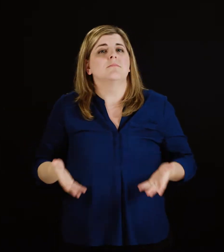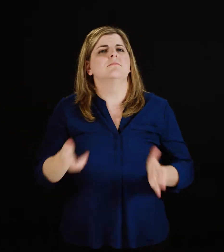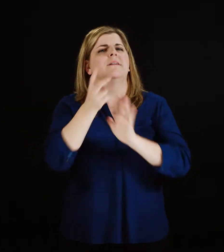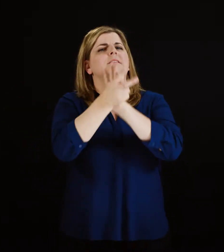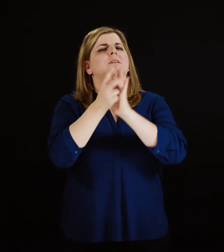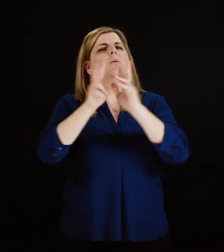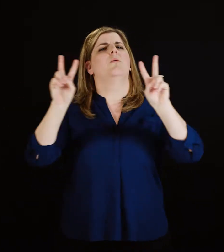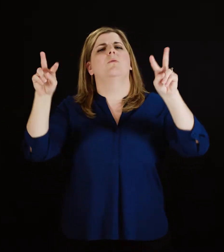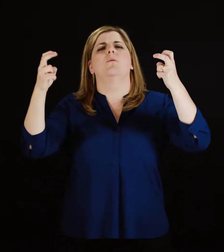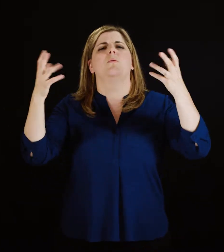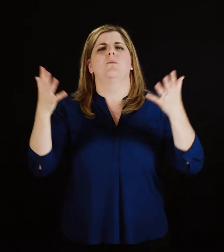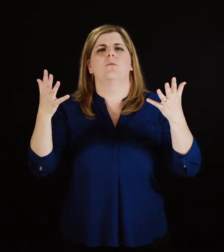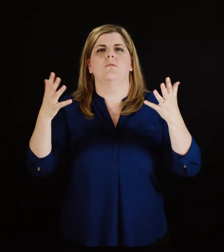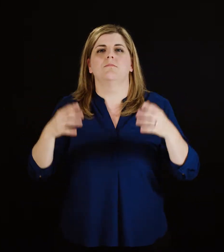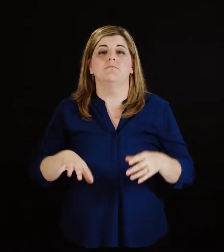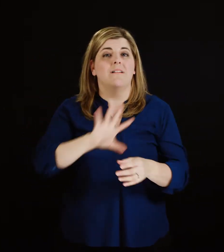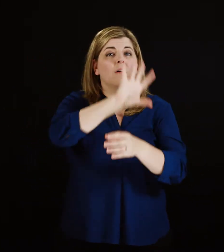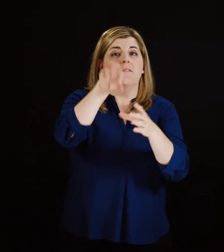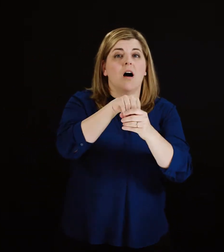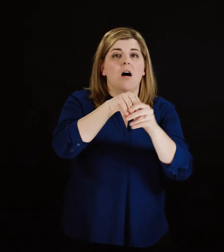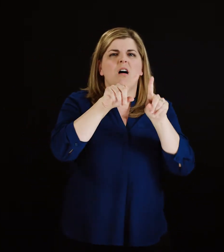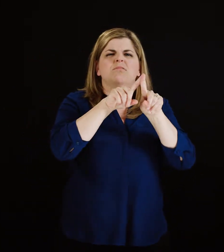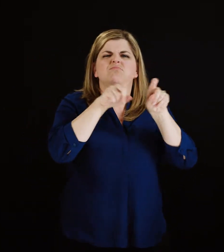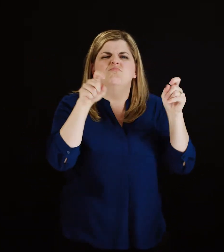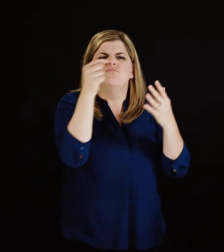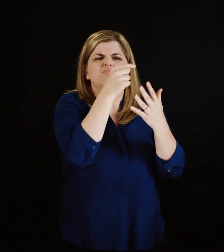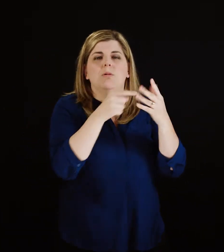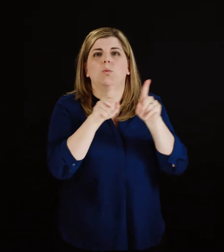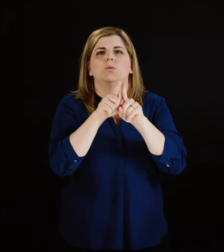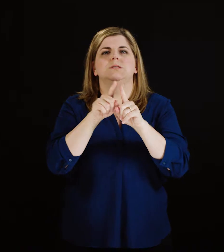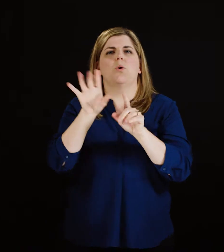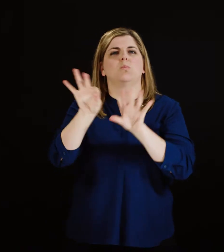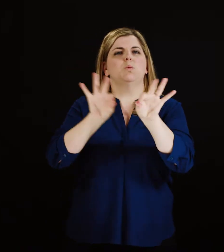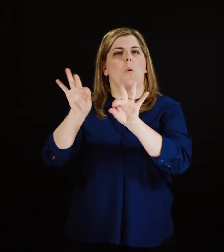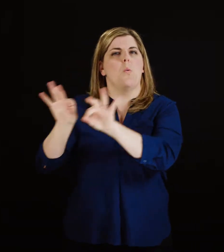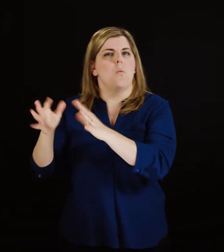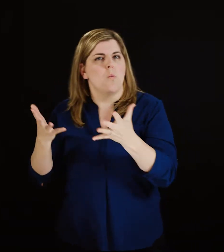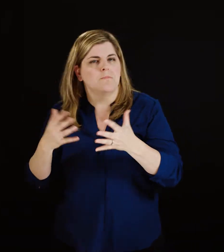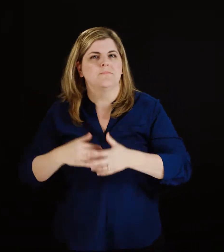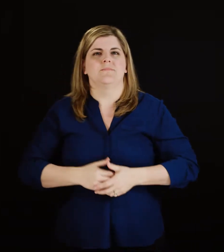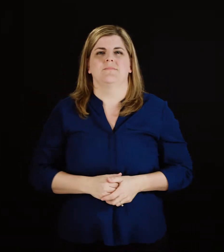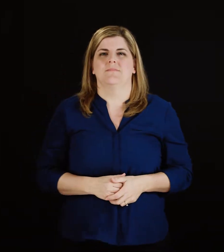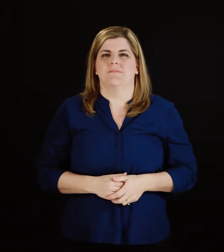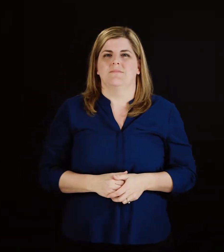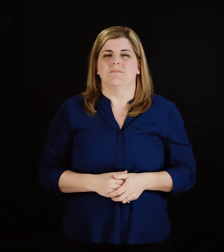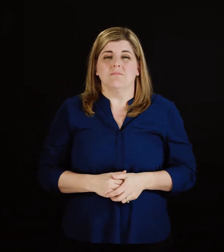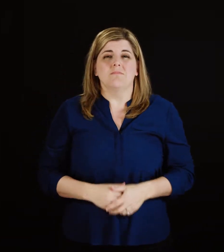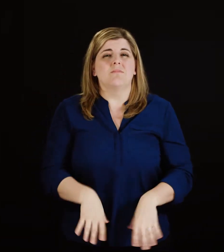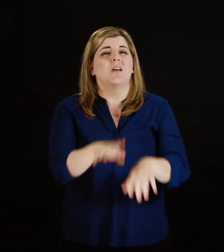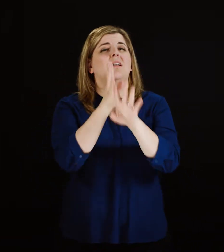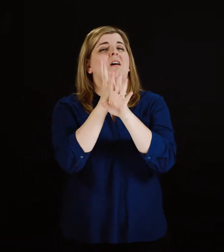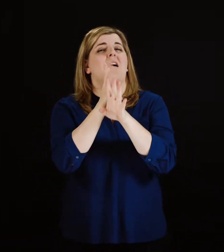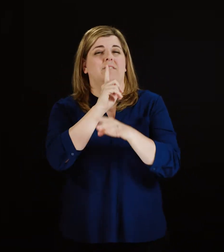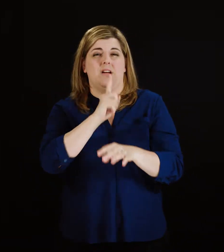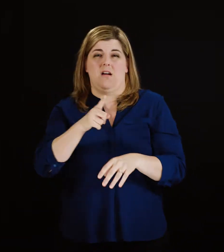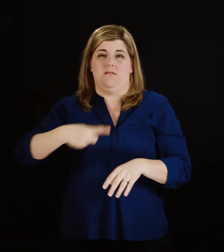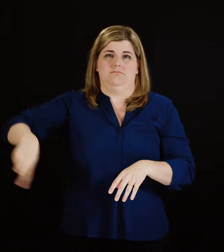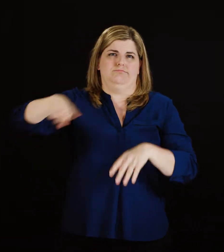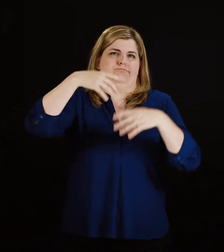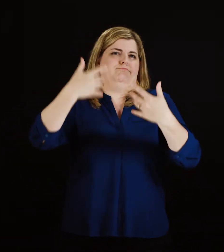Types de forfaits et options ». Les clients ont accès à divers types de forfaits offrant différents